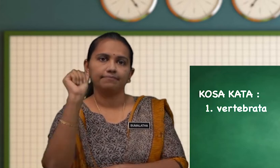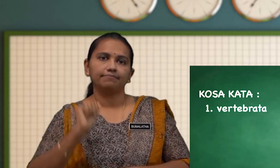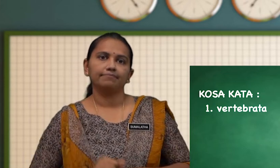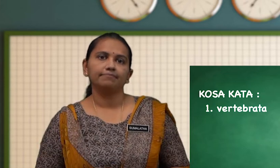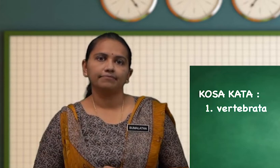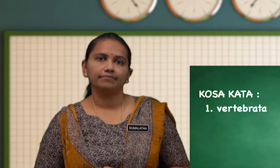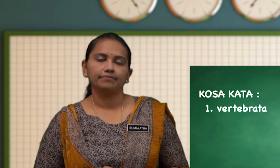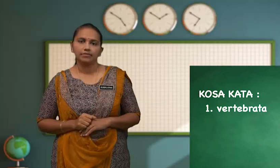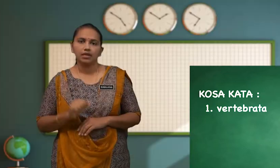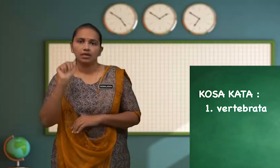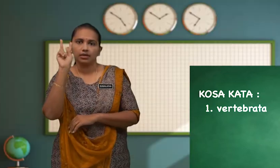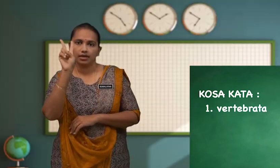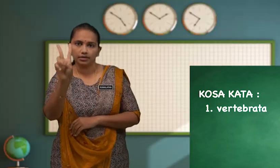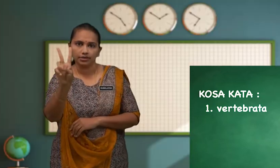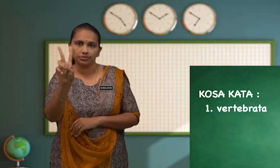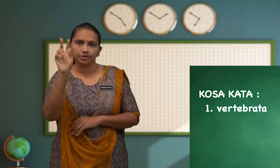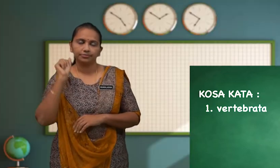Yang kedua